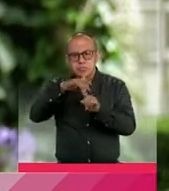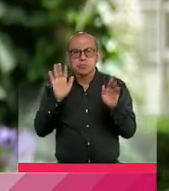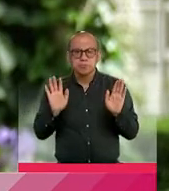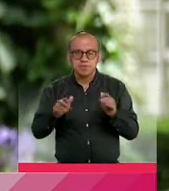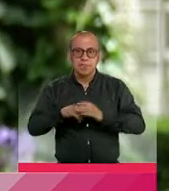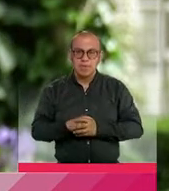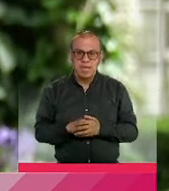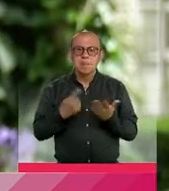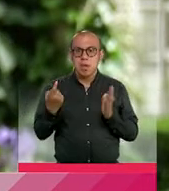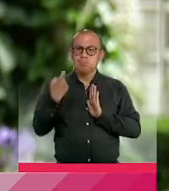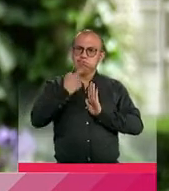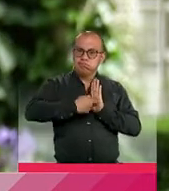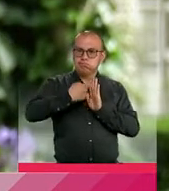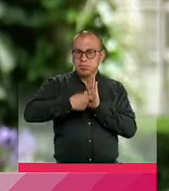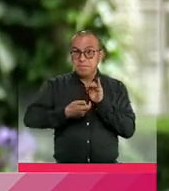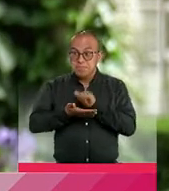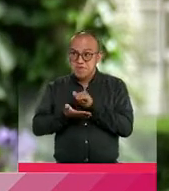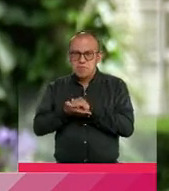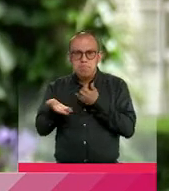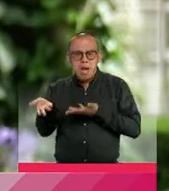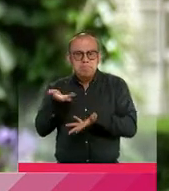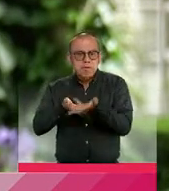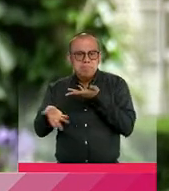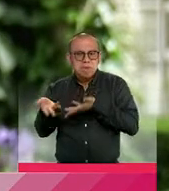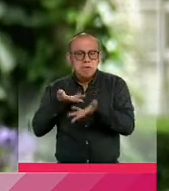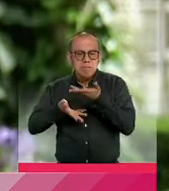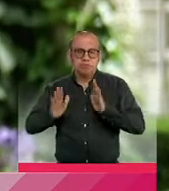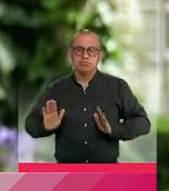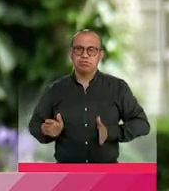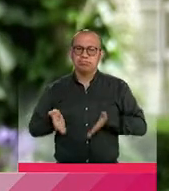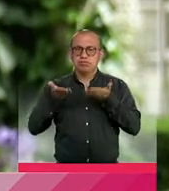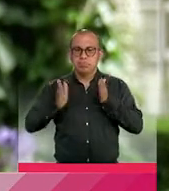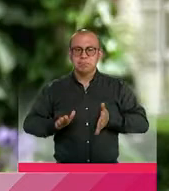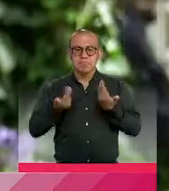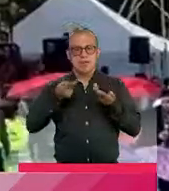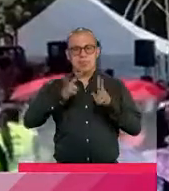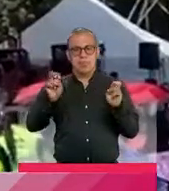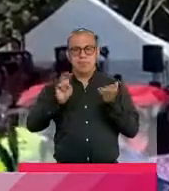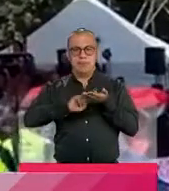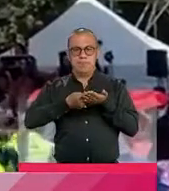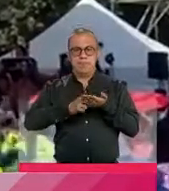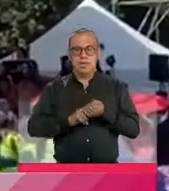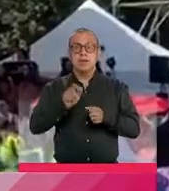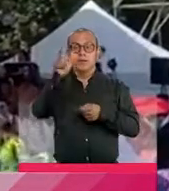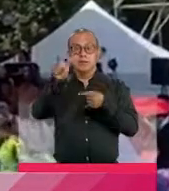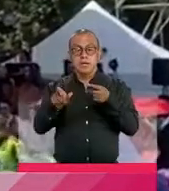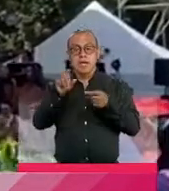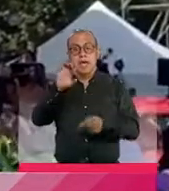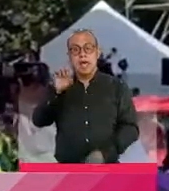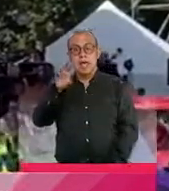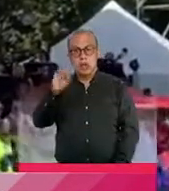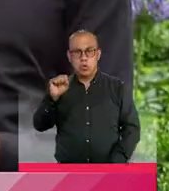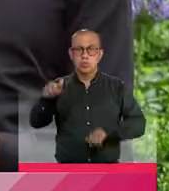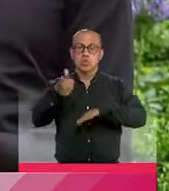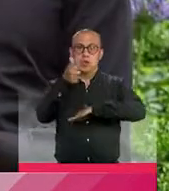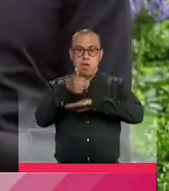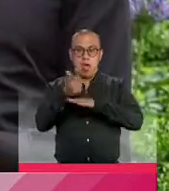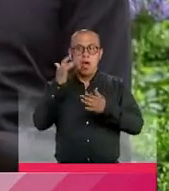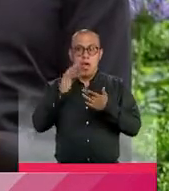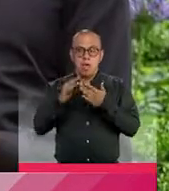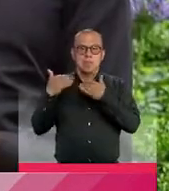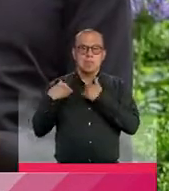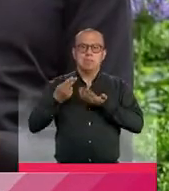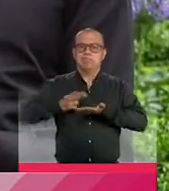siendo corregidos por ellos. Así nosotros mejoramos todo lo que tiene que ver con interpretación. Carlos Gómez también trabaja en la alcaldía. Se